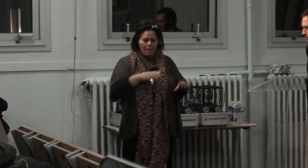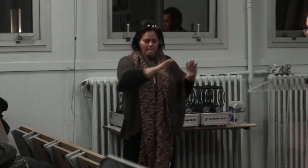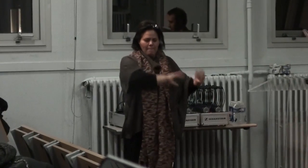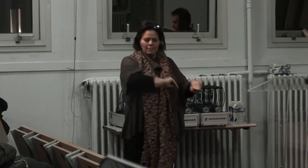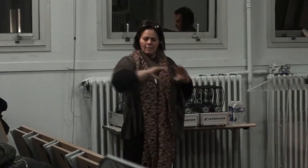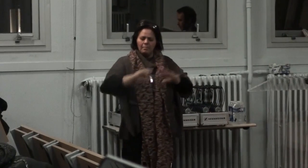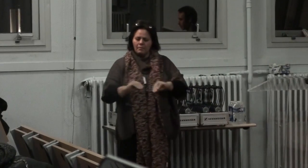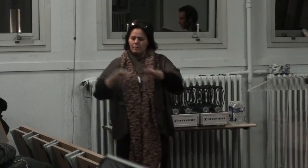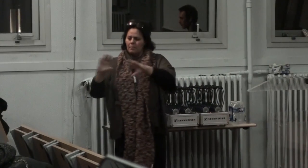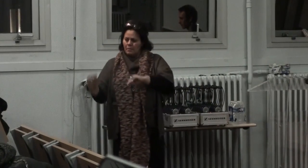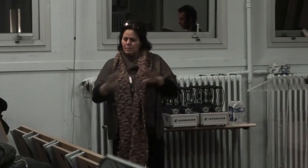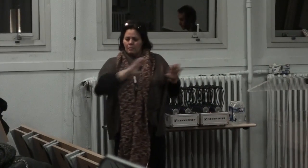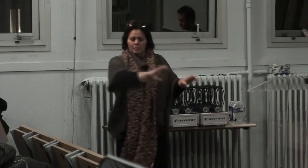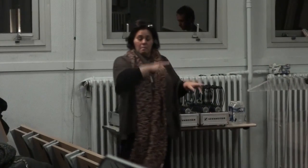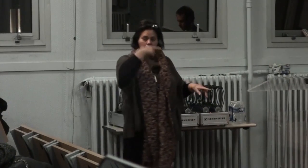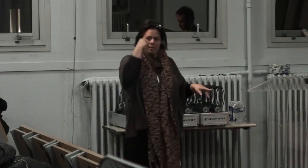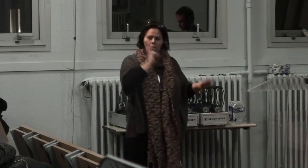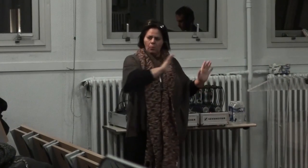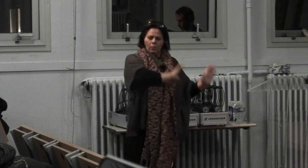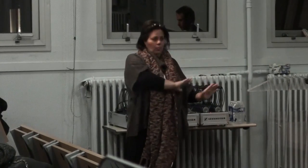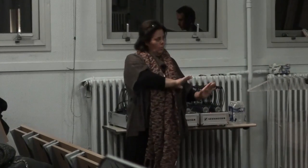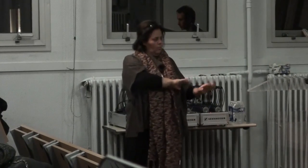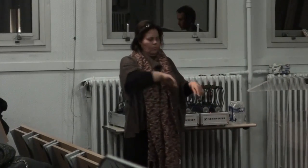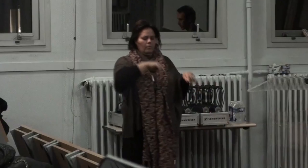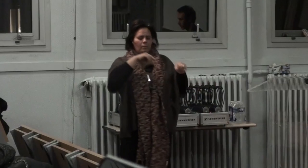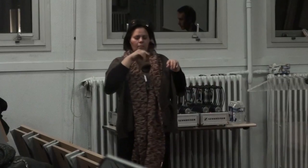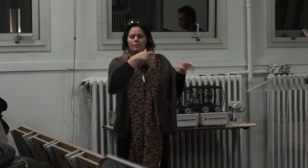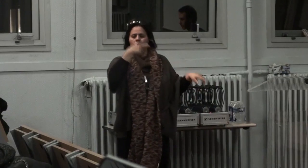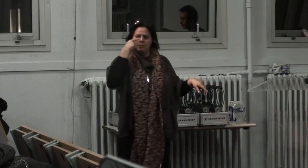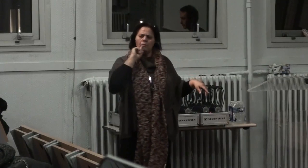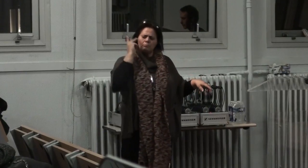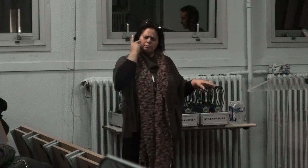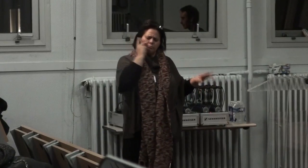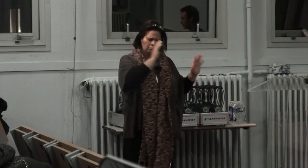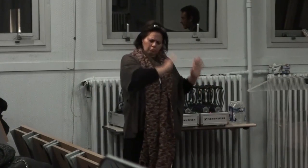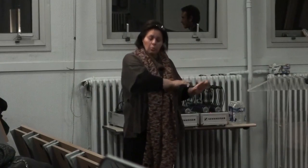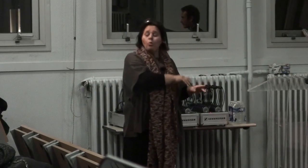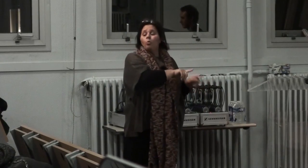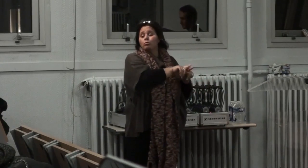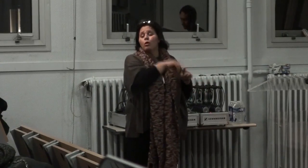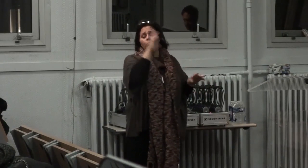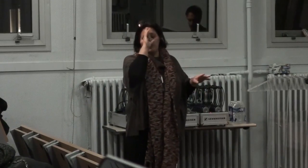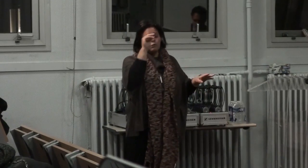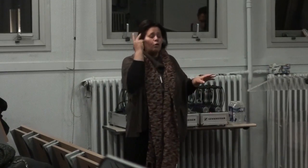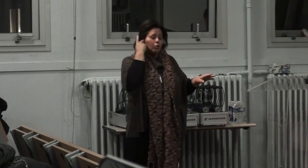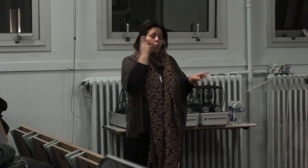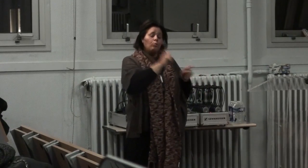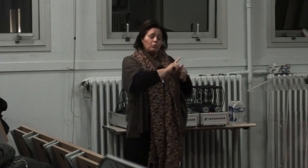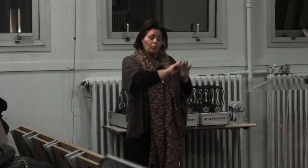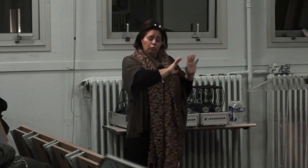bon c'est un peu compliqué à la place des parents des parents entendants professionnels